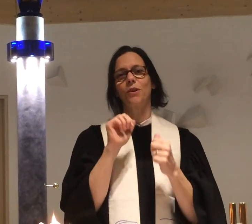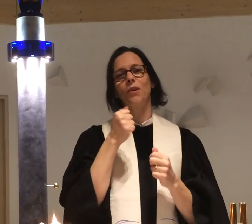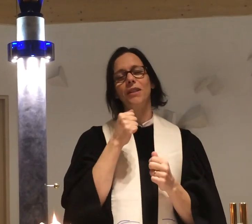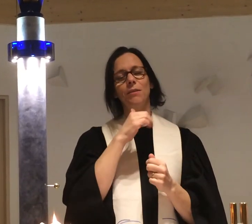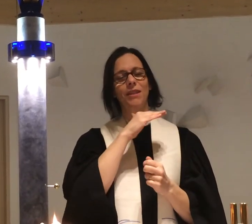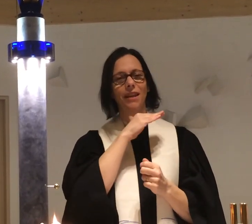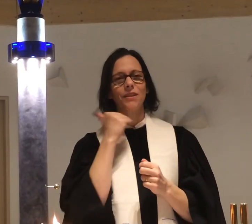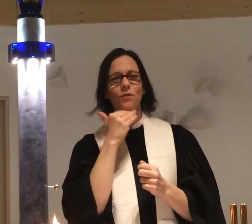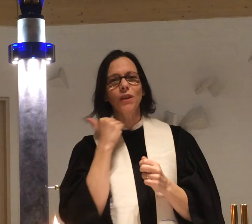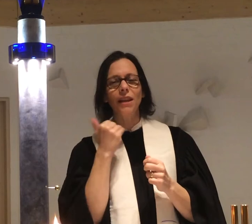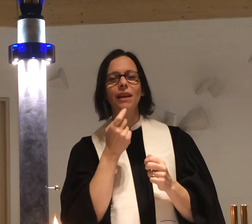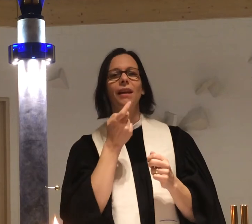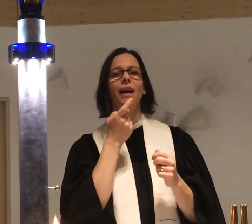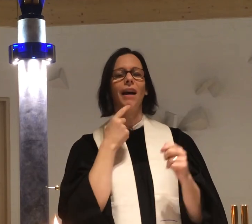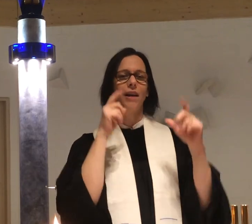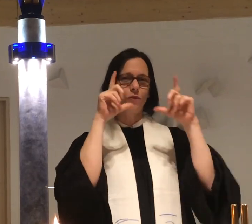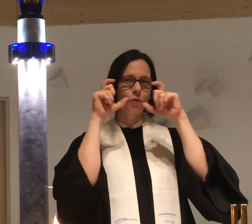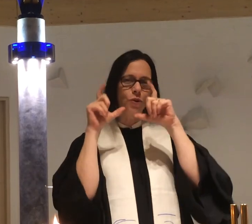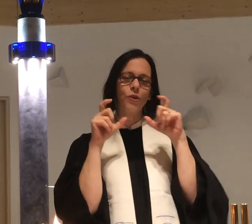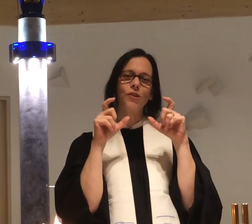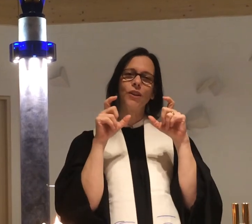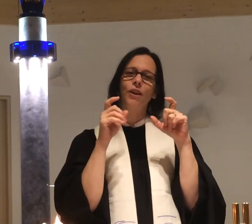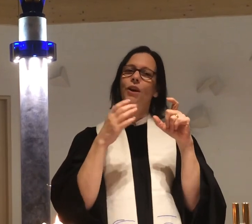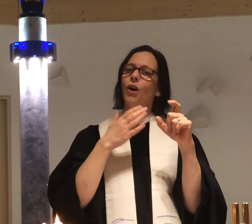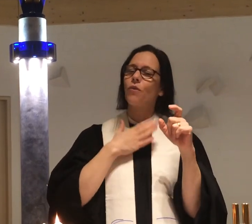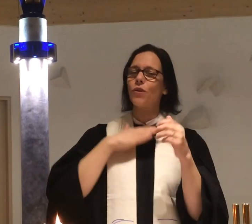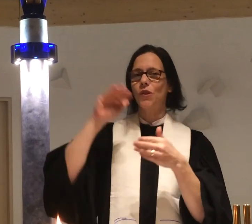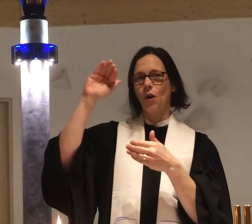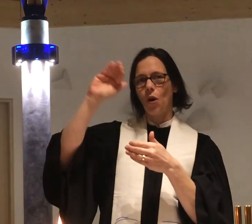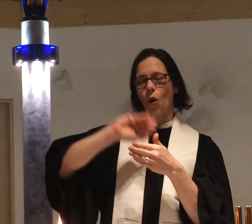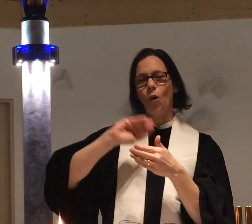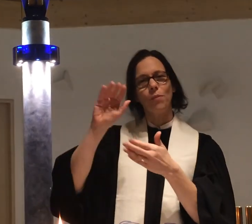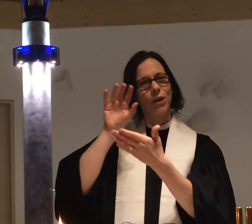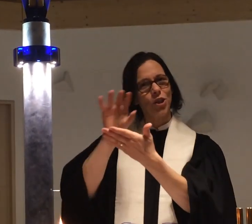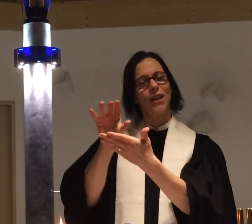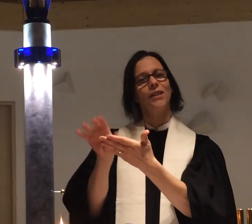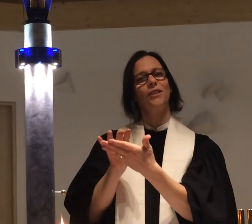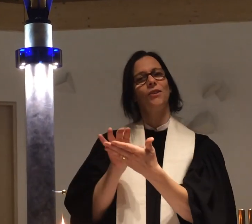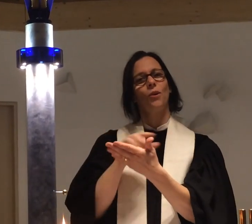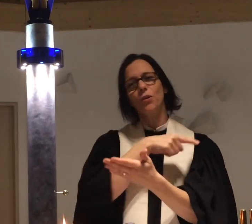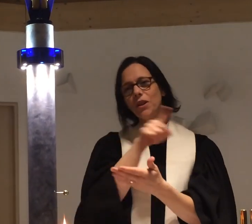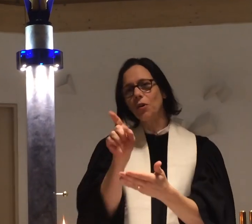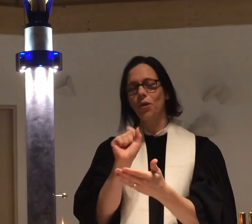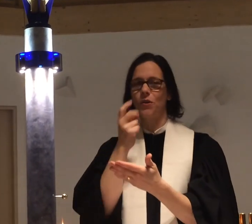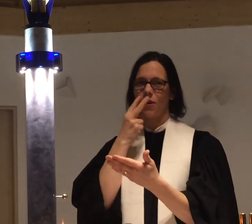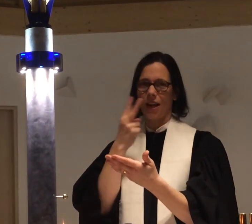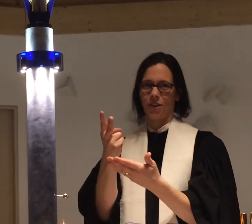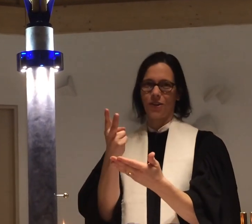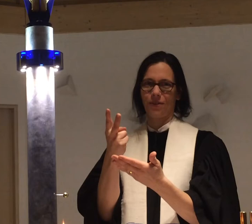Dann könnte ich nämlich ganz viele Eierfotos auf unsere Homepage stellen und ihr könnt sie euch anschauen.